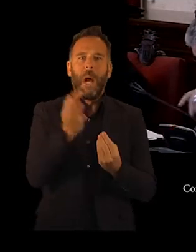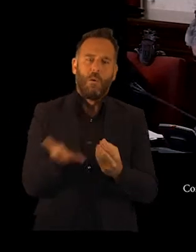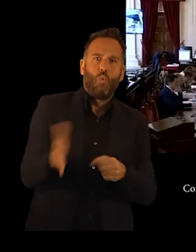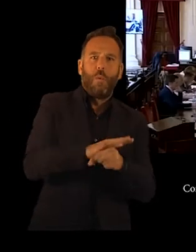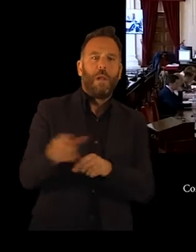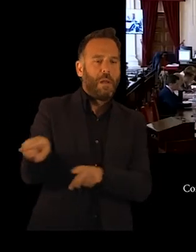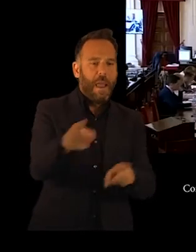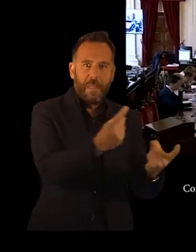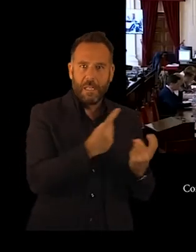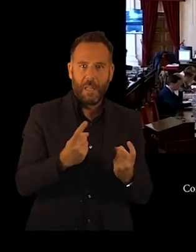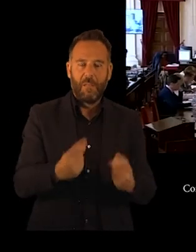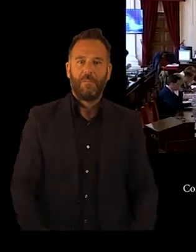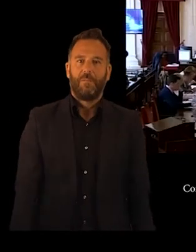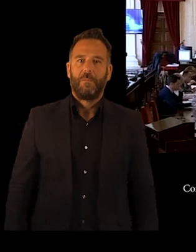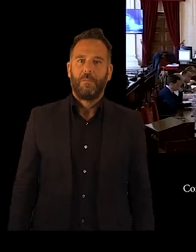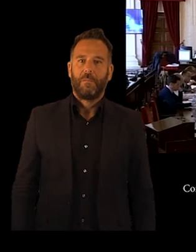SEÑOR ZORRILLA.